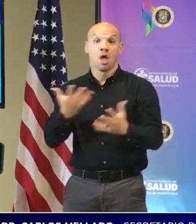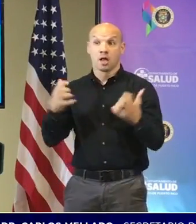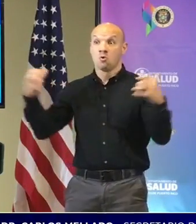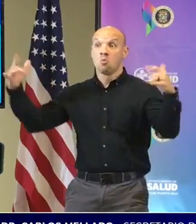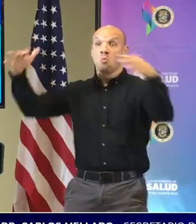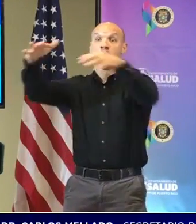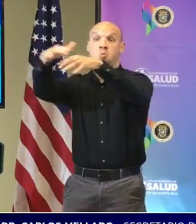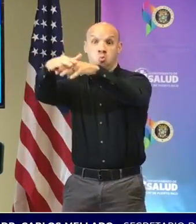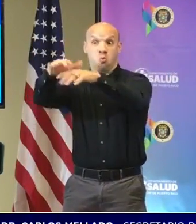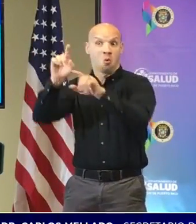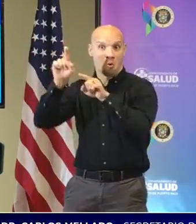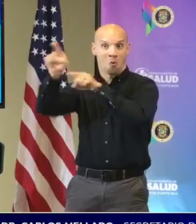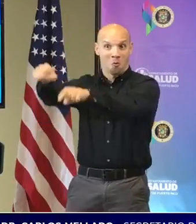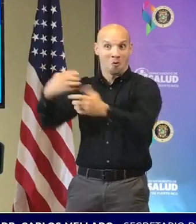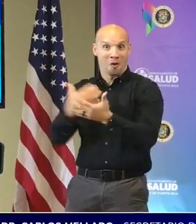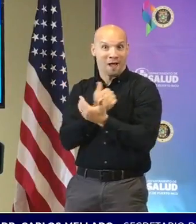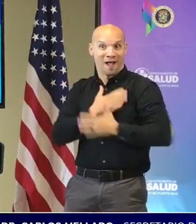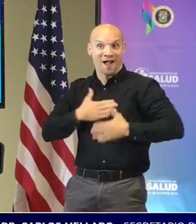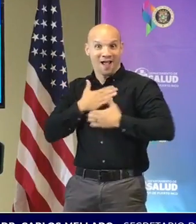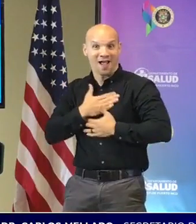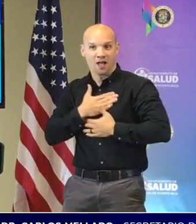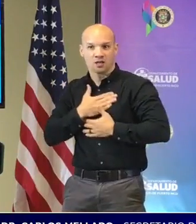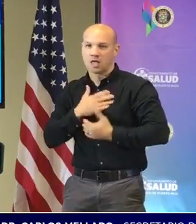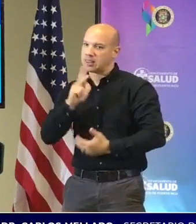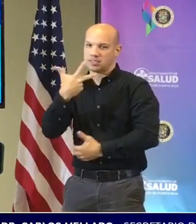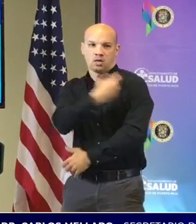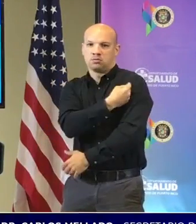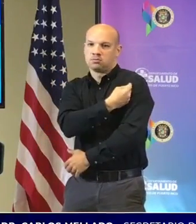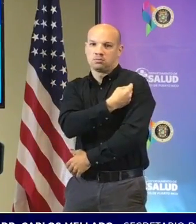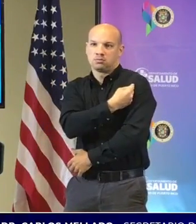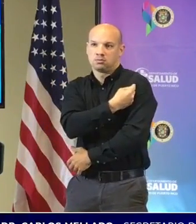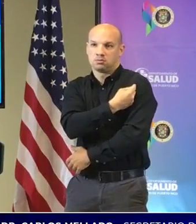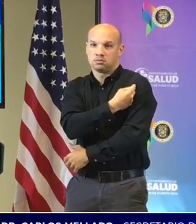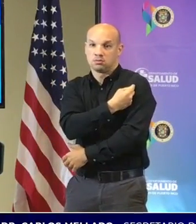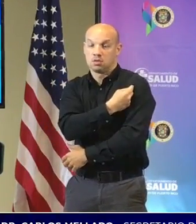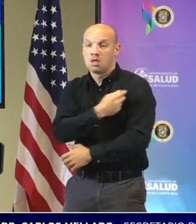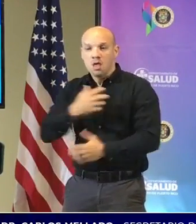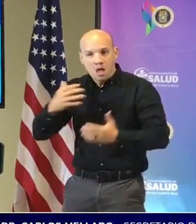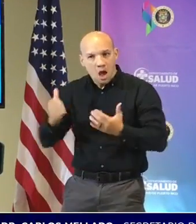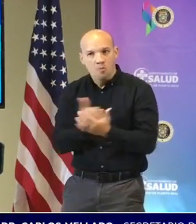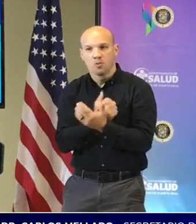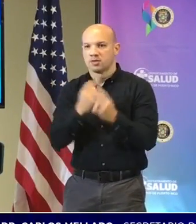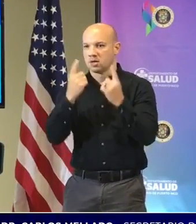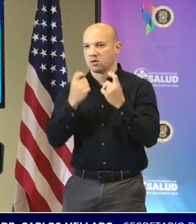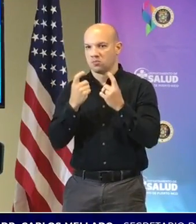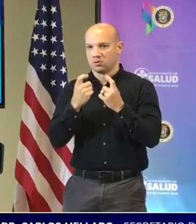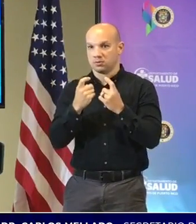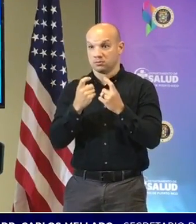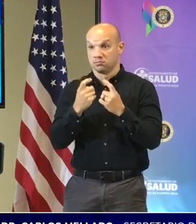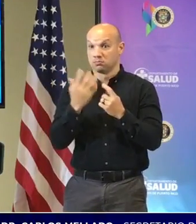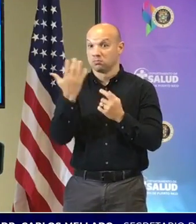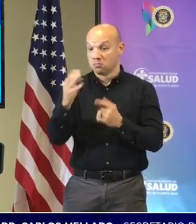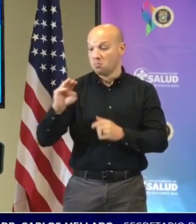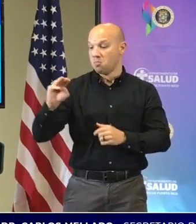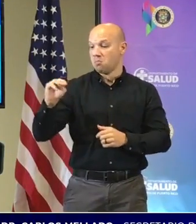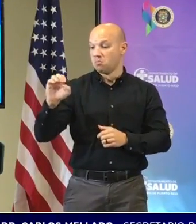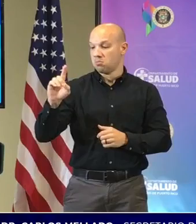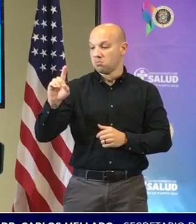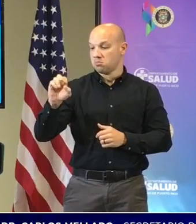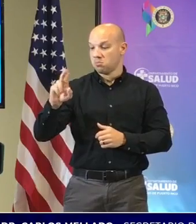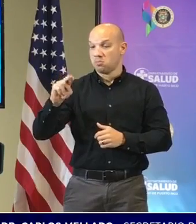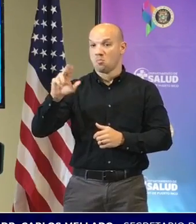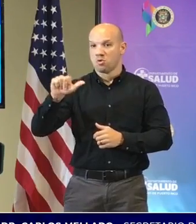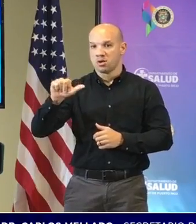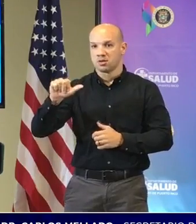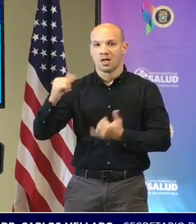vamos a hacernos la prueba y de hecho ya Moderna está desarrollando otra vacuna para cubrir las variantes o sea